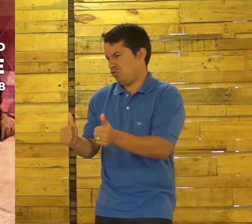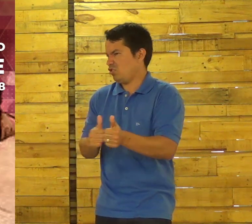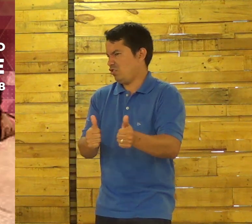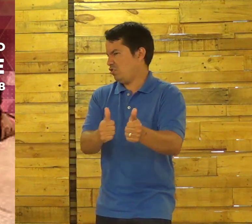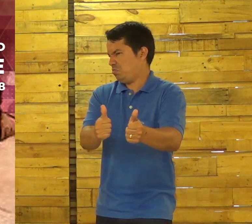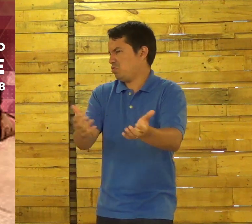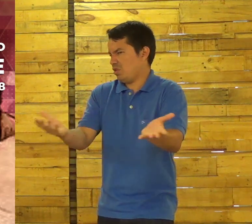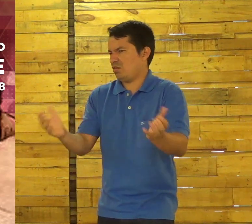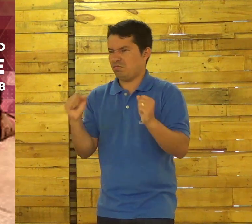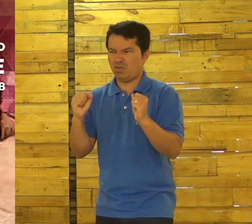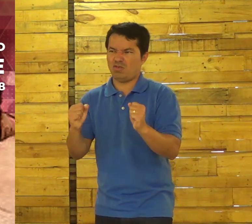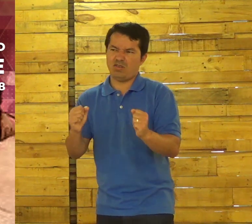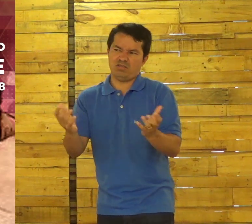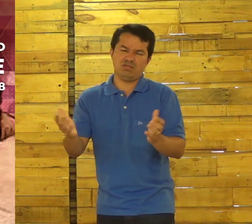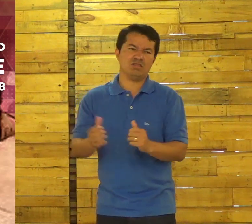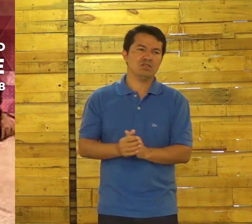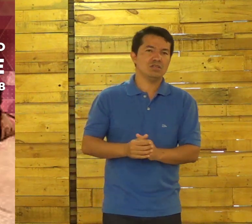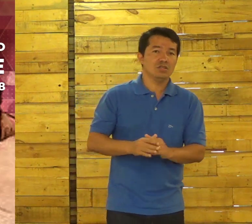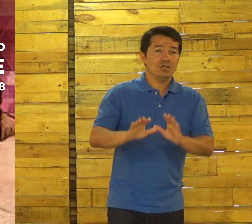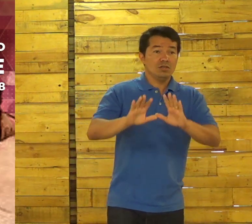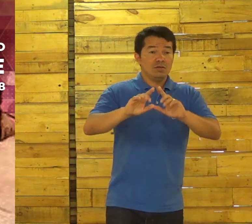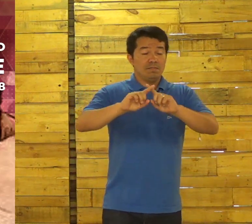também de seguir, porque discípulo é o que segue.